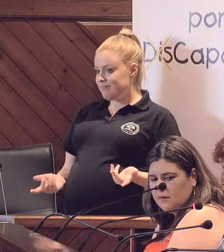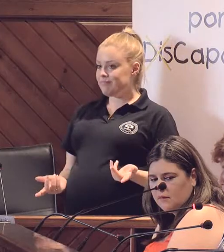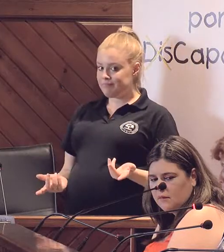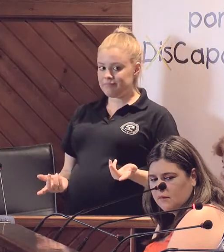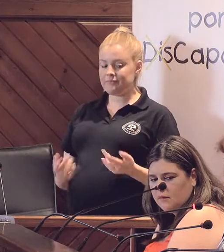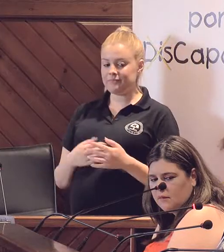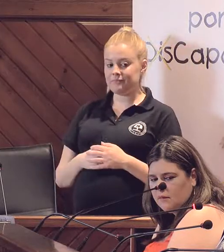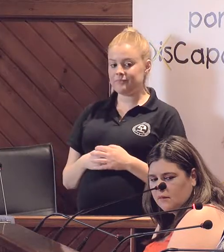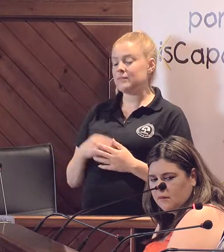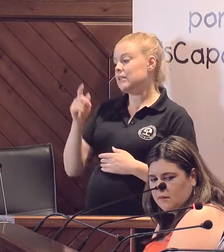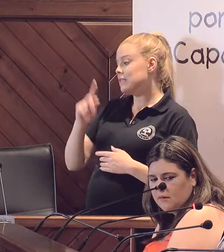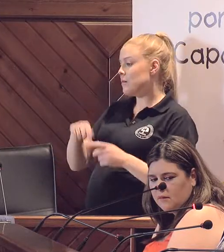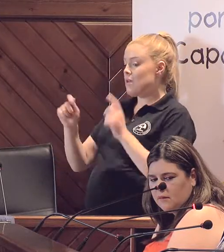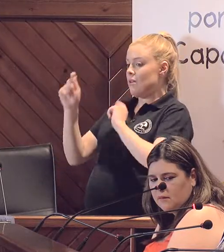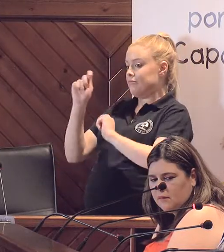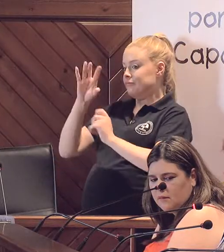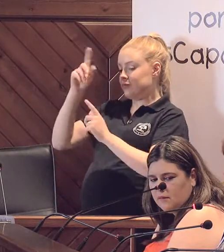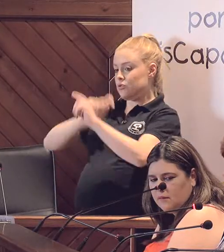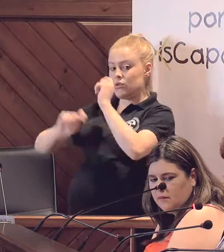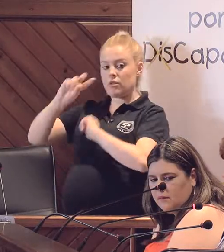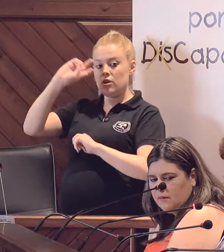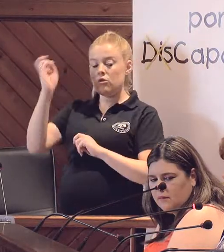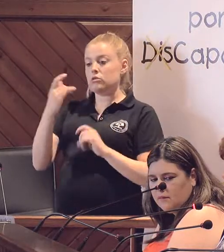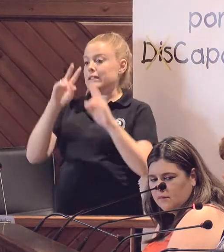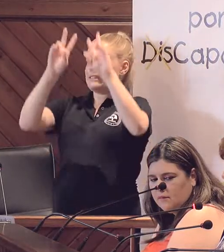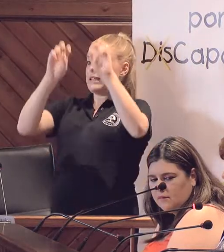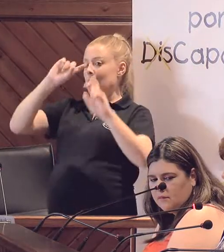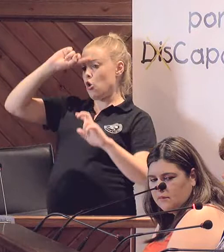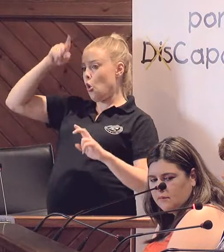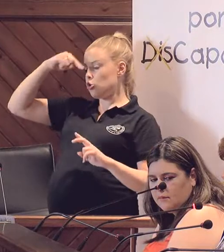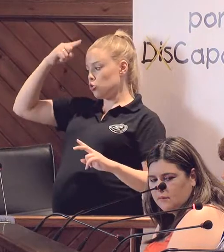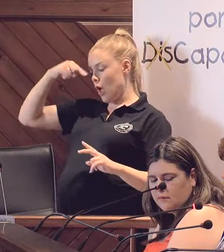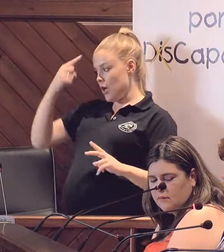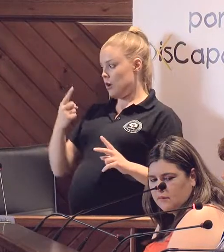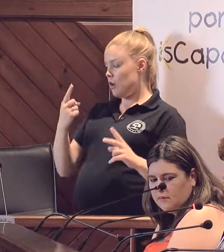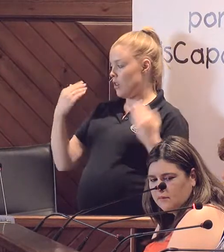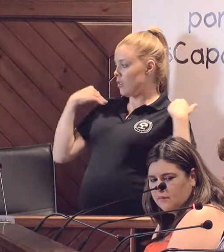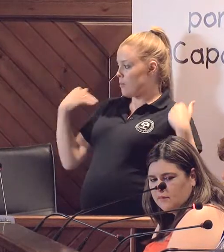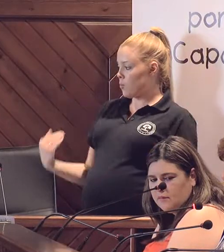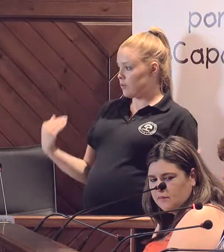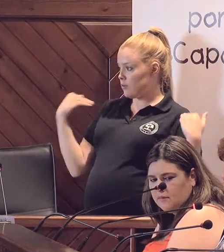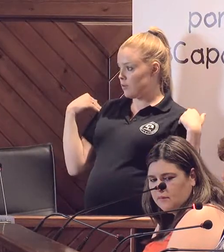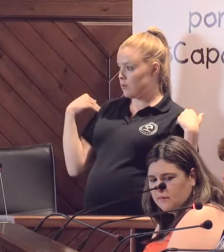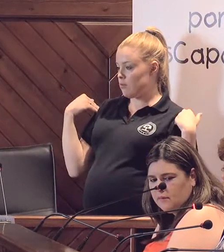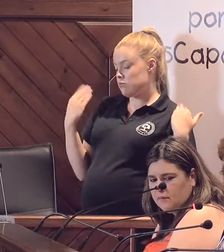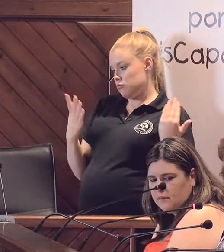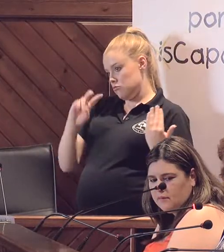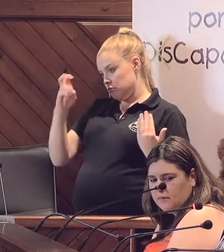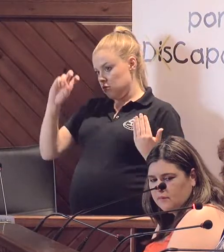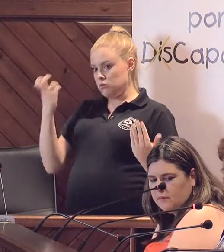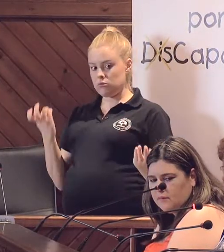sinergia con otras entidades o asociaciones desde el punto de vista cultural, deportivo y demás.